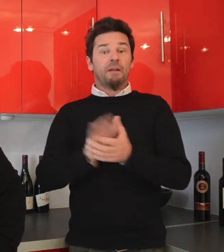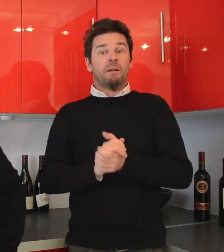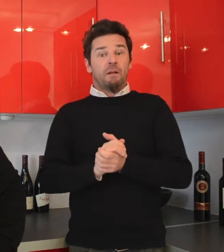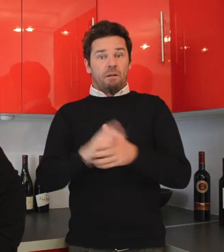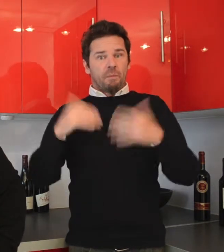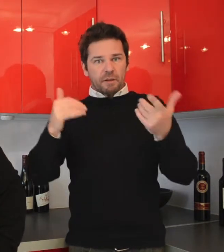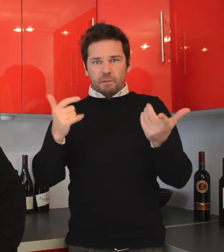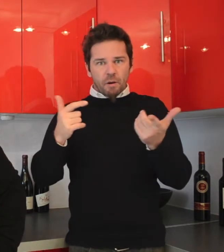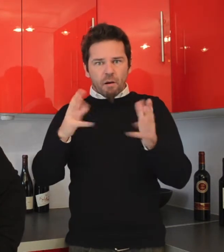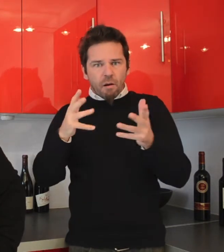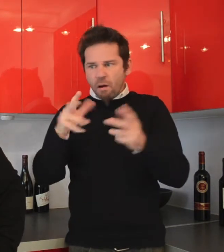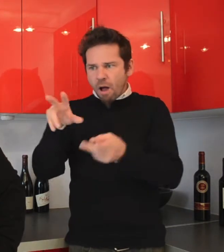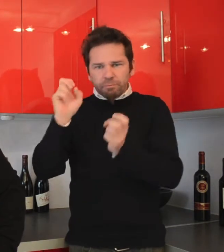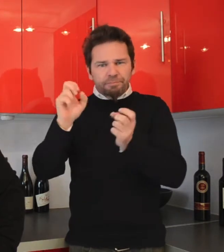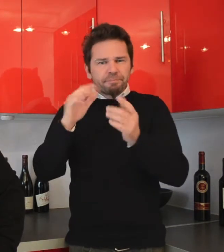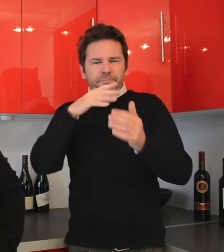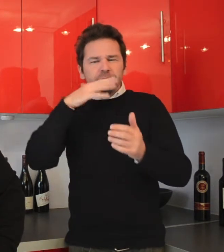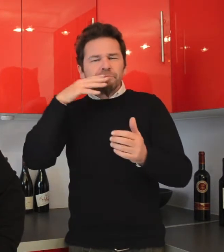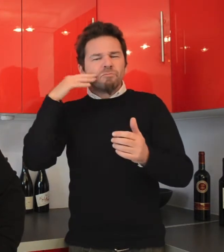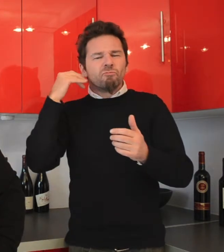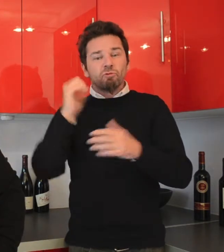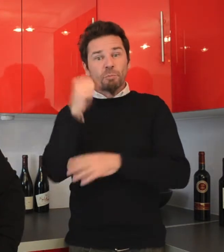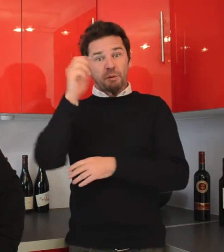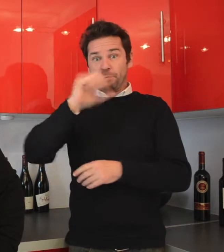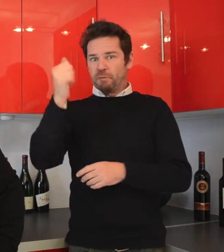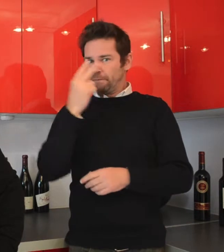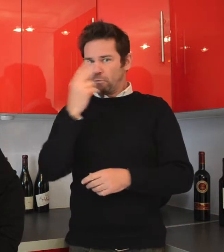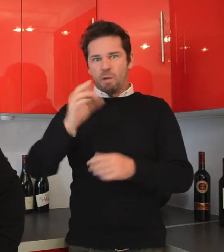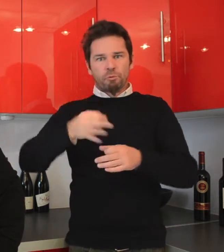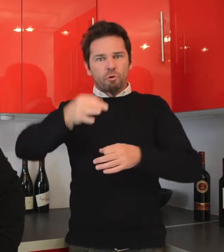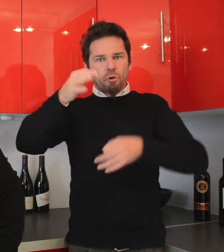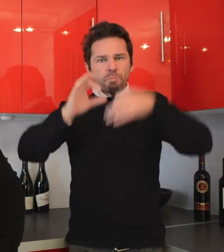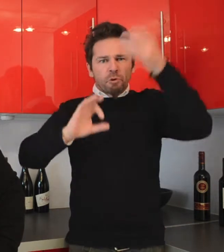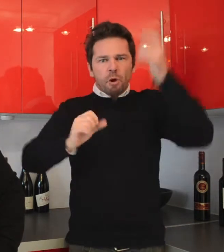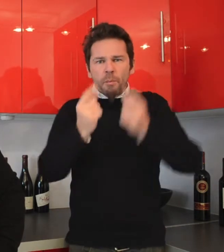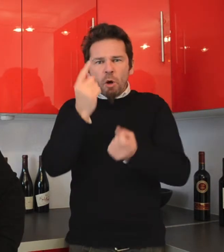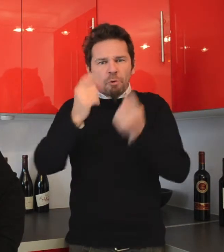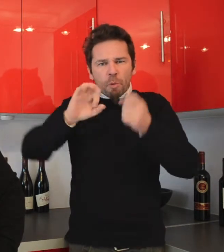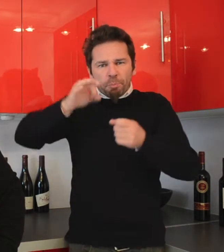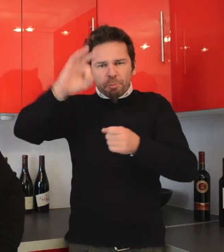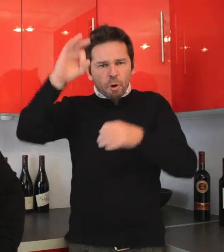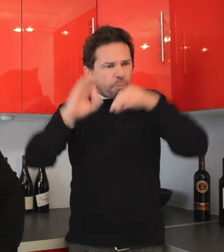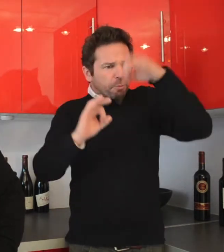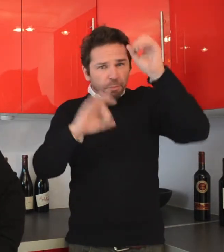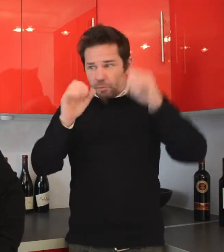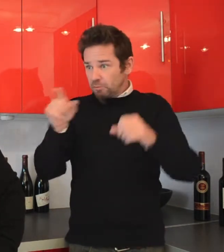la bulle, donc qui est ici assez fine dans le verre, qui est assez régulière, qui est assez dense.